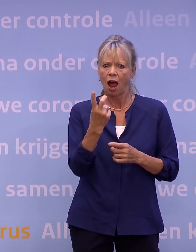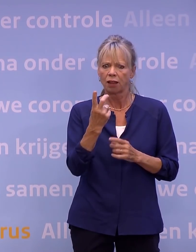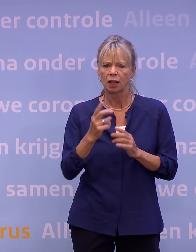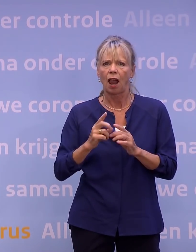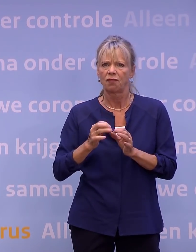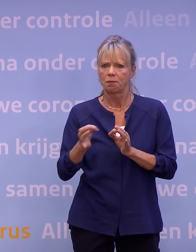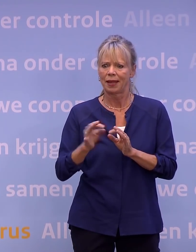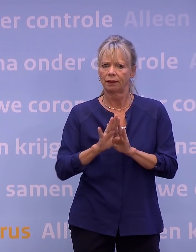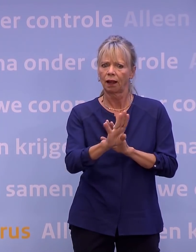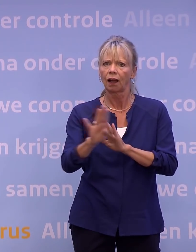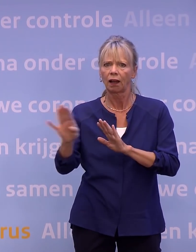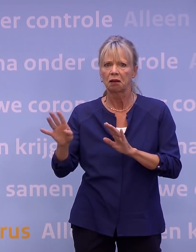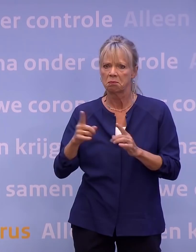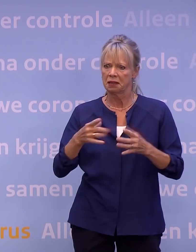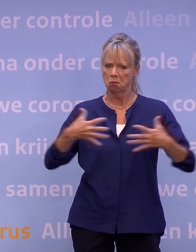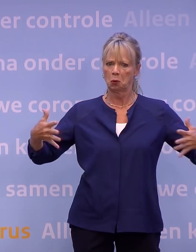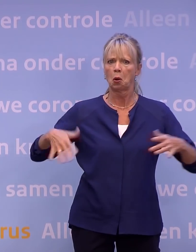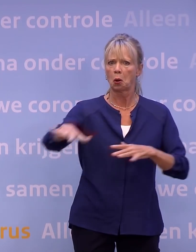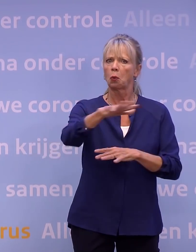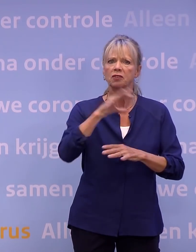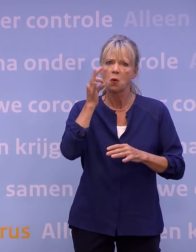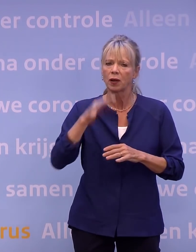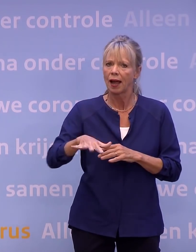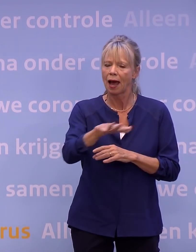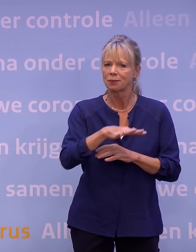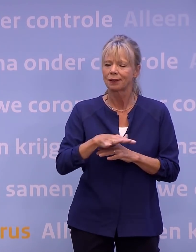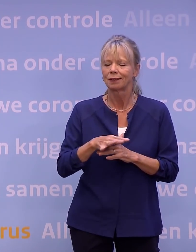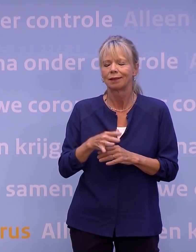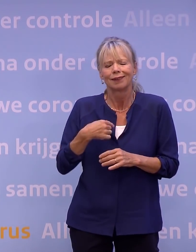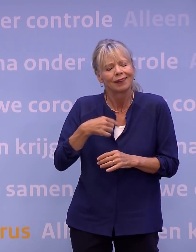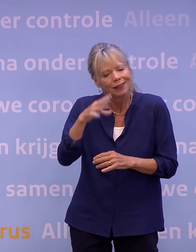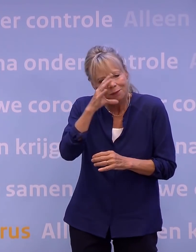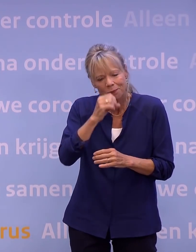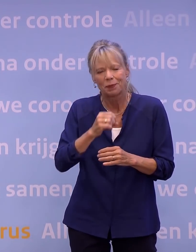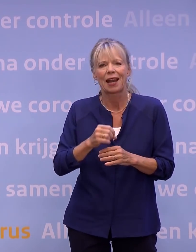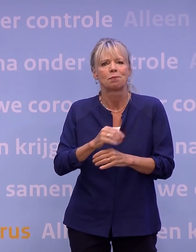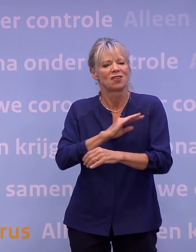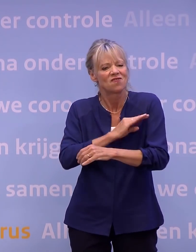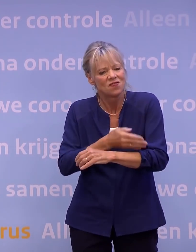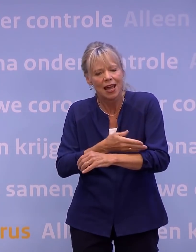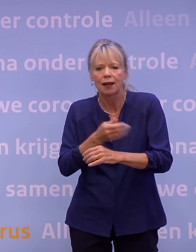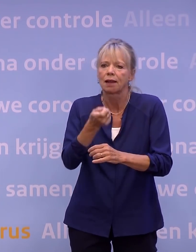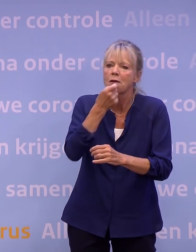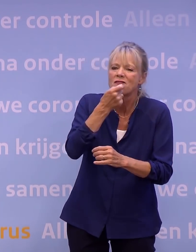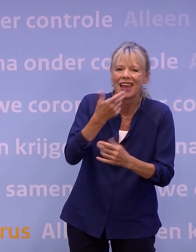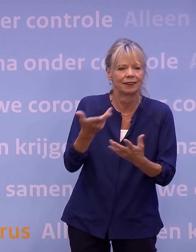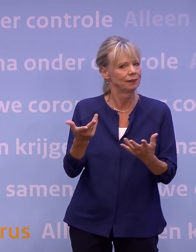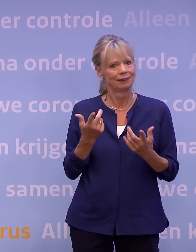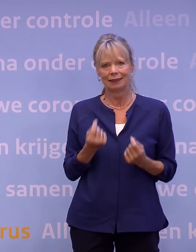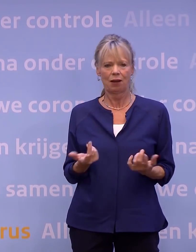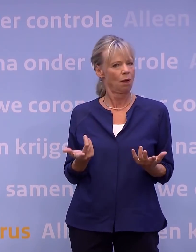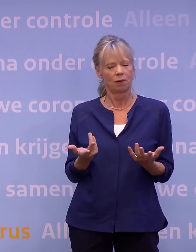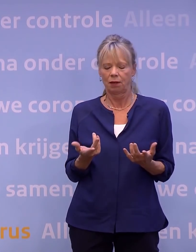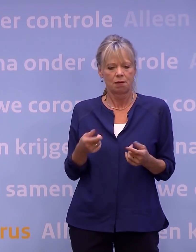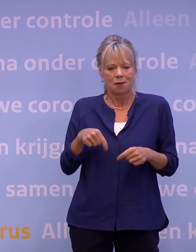ik begrijp, een verjaardag of etentje wordt er zo niet leuker op, maar het moet echt even. Dit is geen tijd